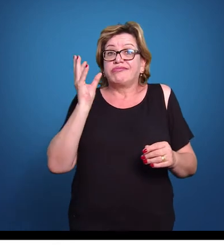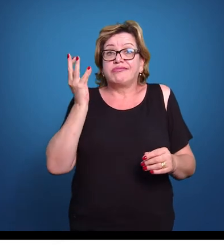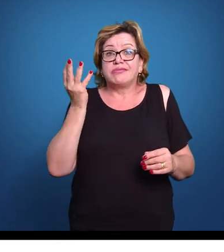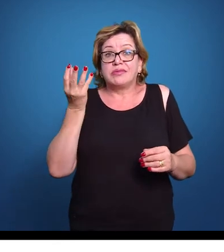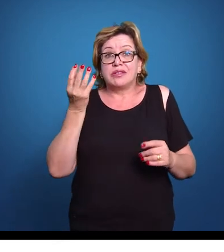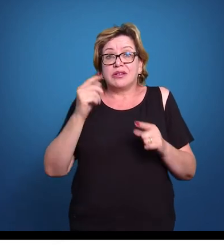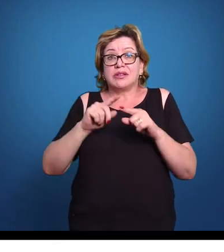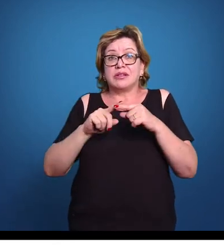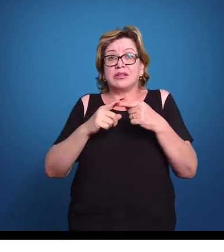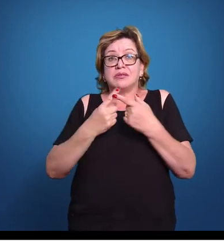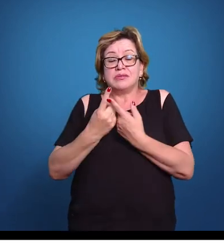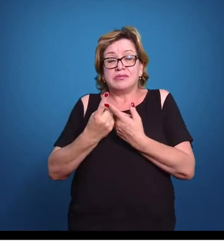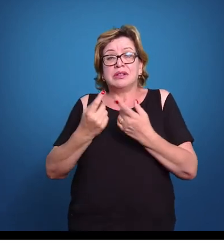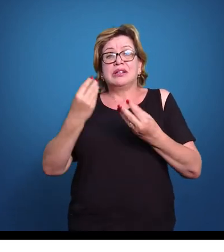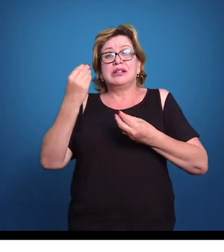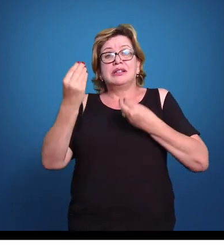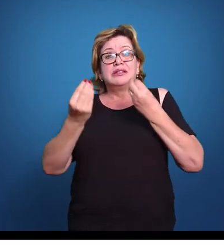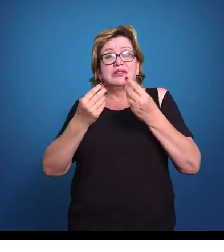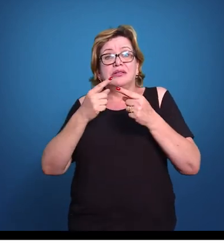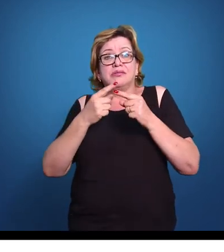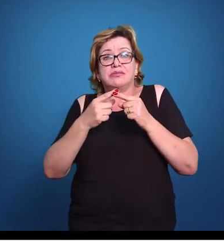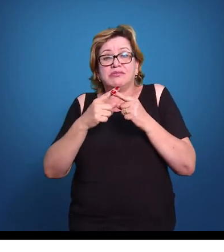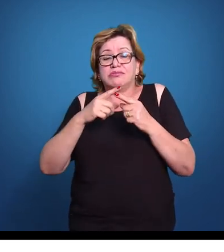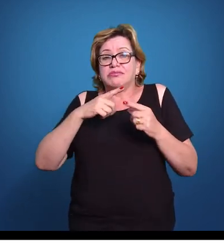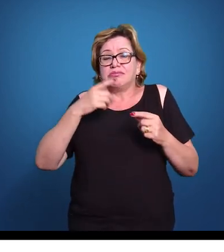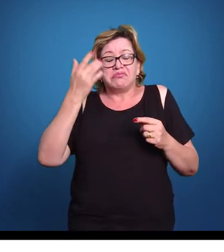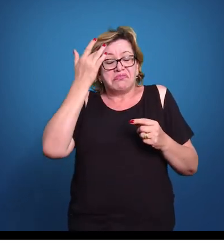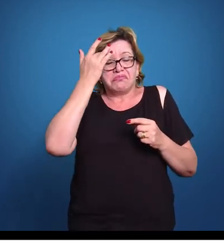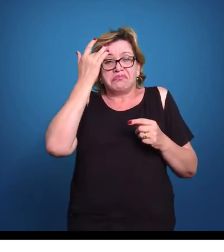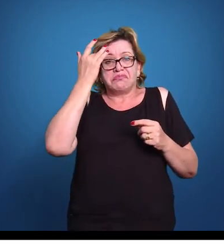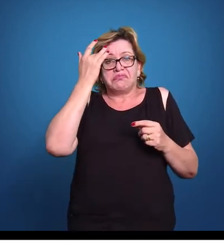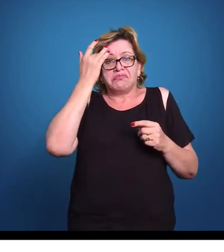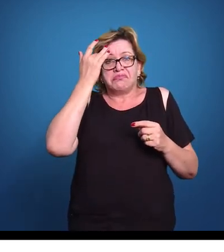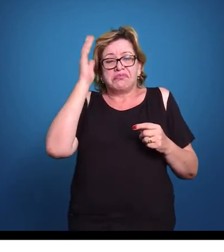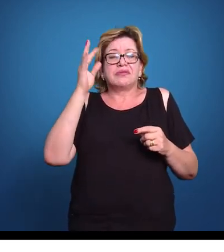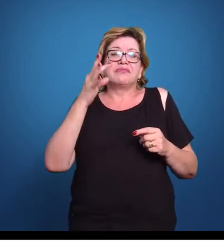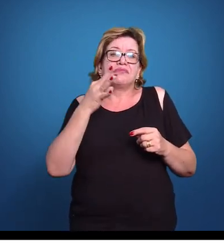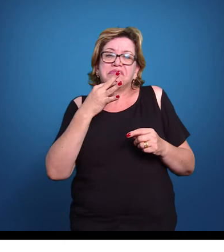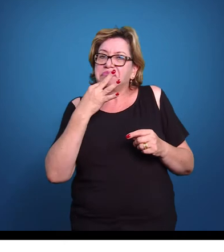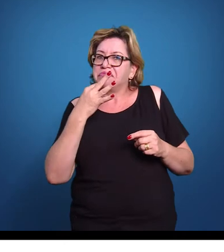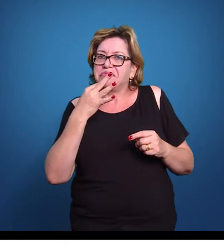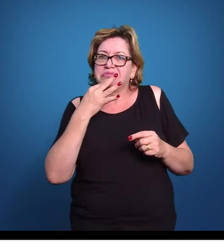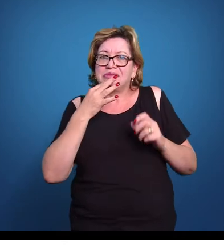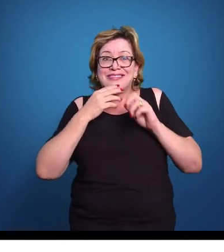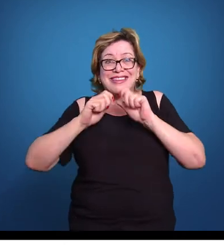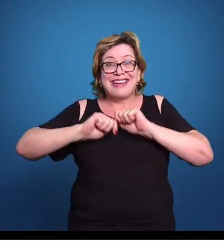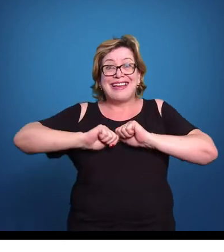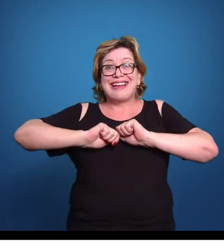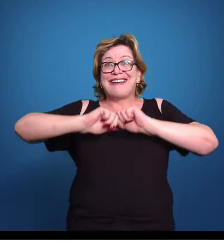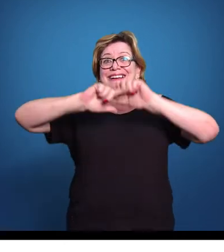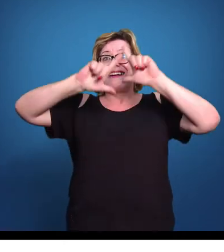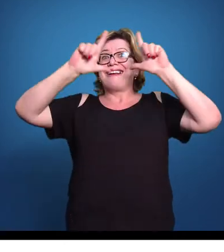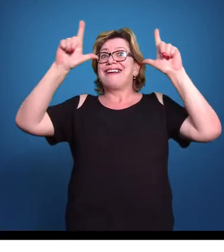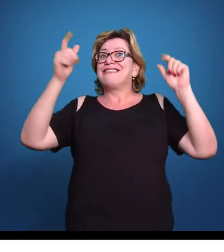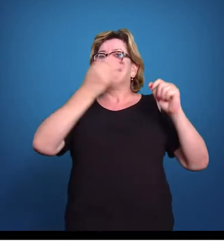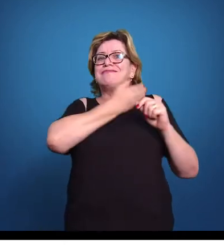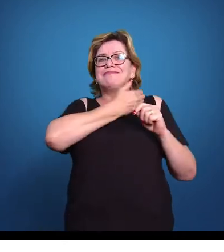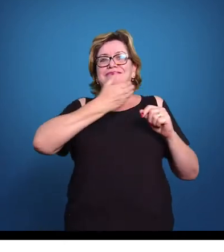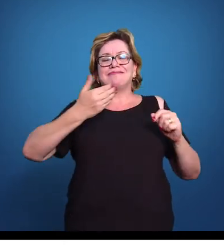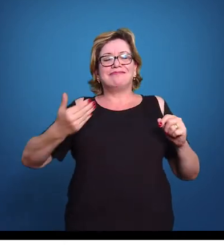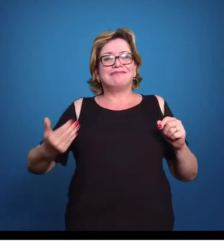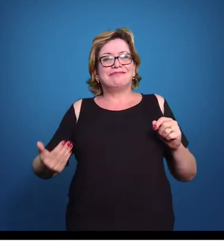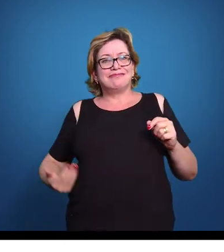mas muito incipientemente porque não se tinha uma clareza de que o governo deveria